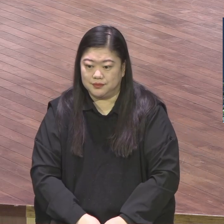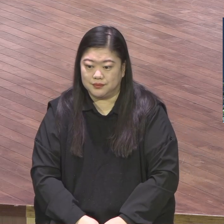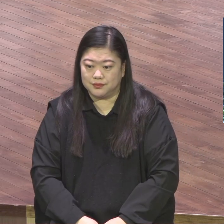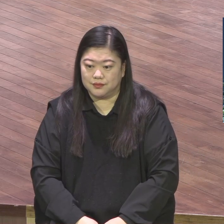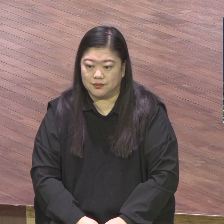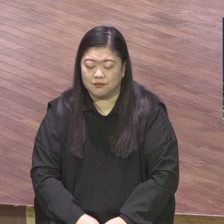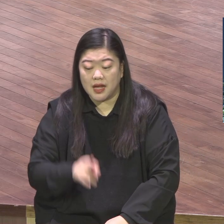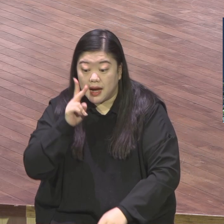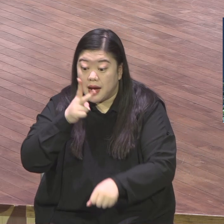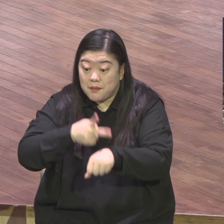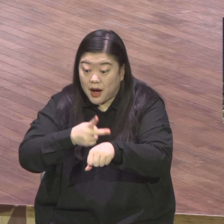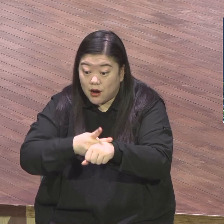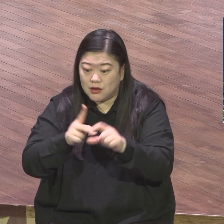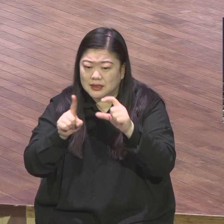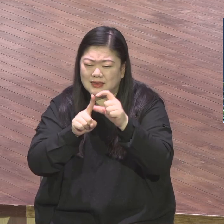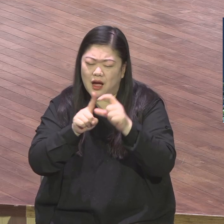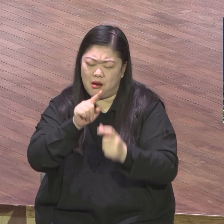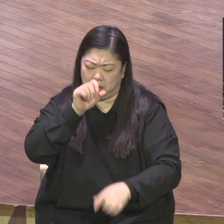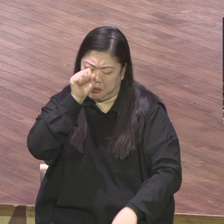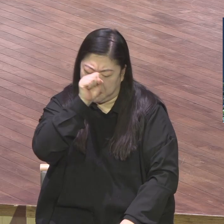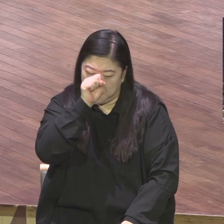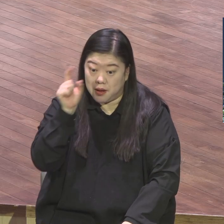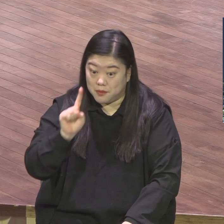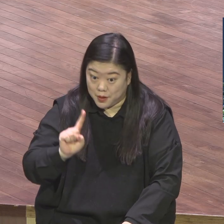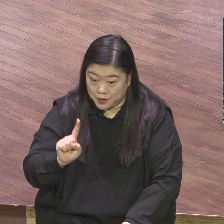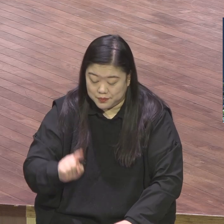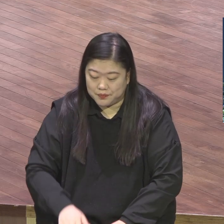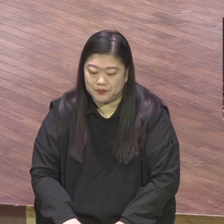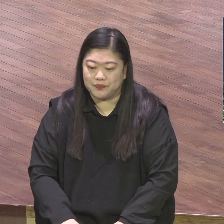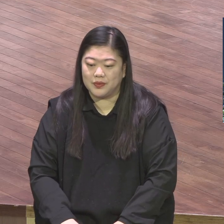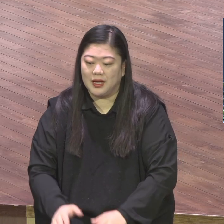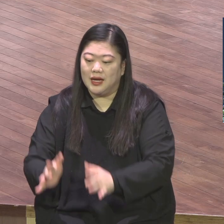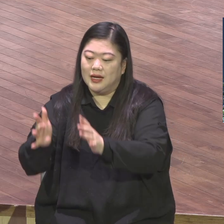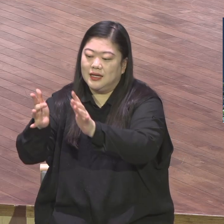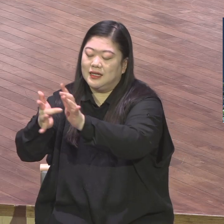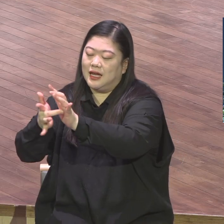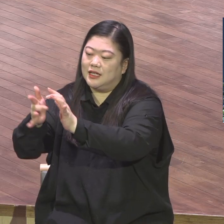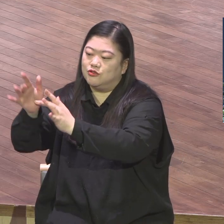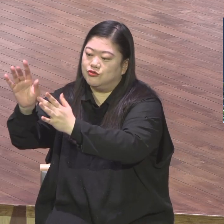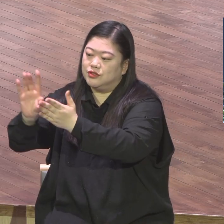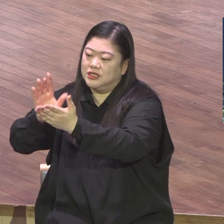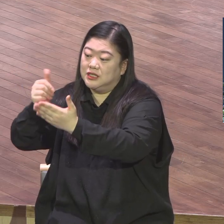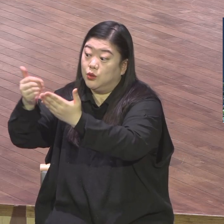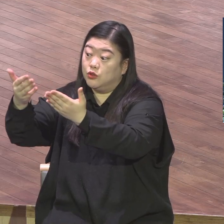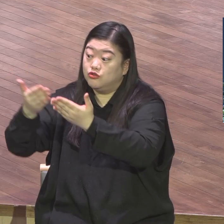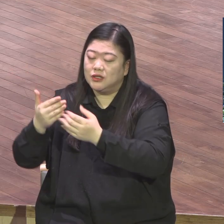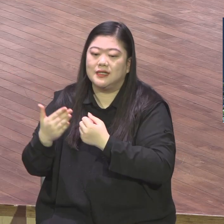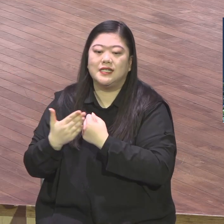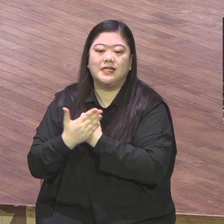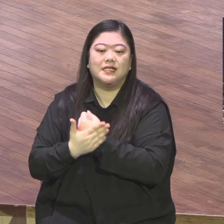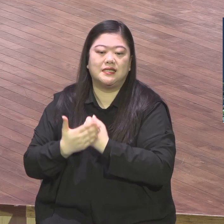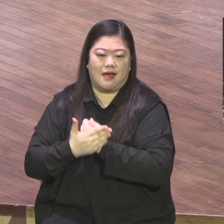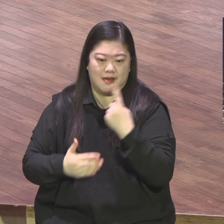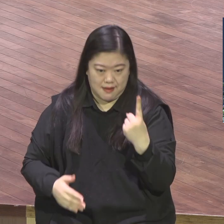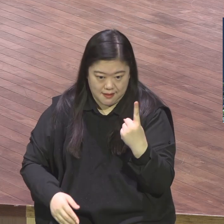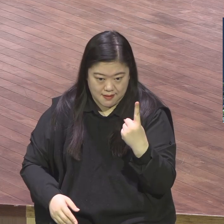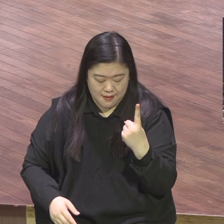바로 하나님께서 예수 그의 소를 통해서 주신 은혜와 평강. 이게 중요합니다.